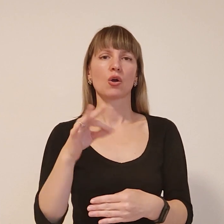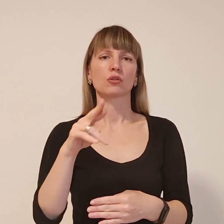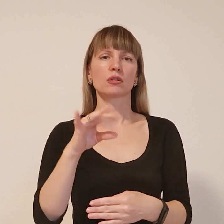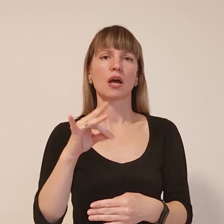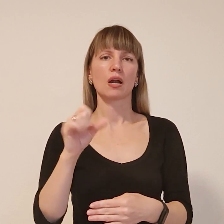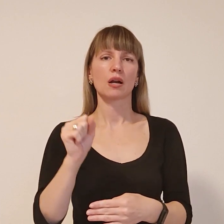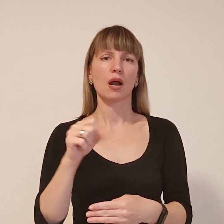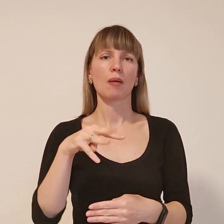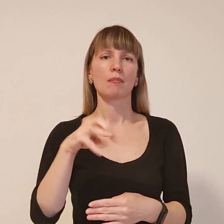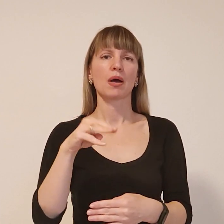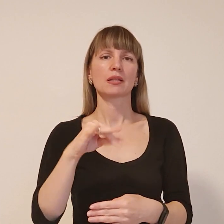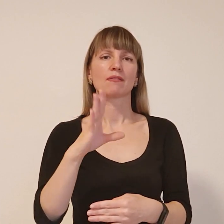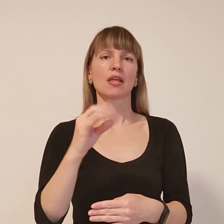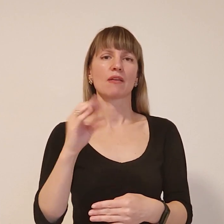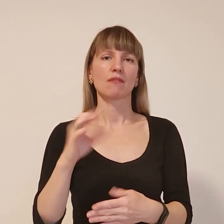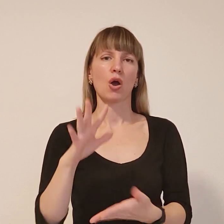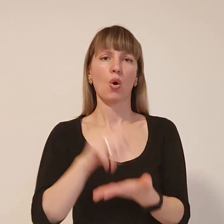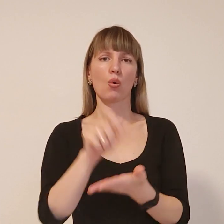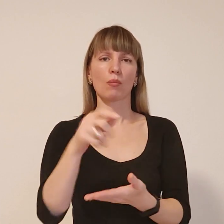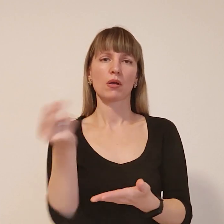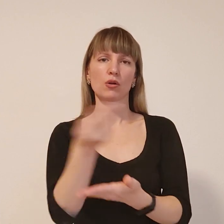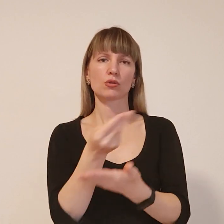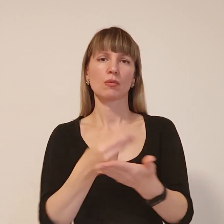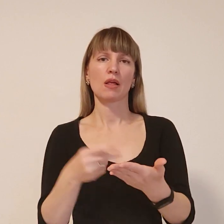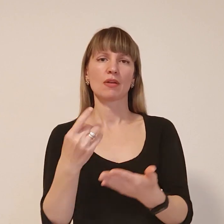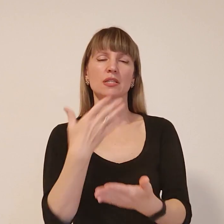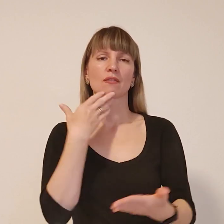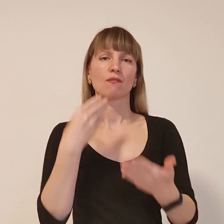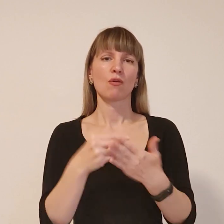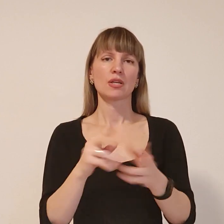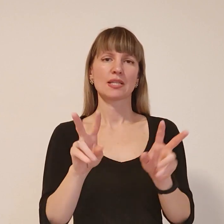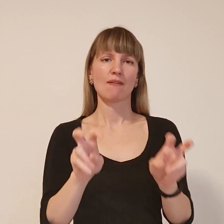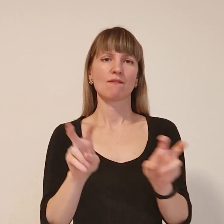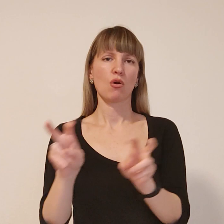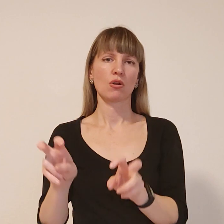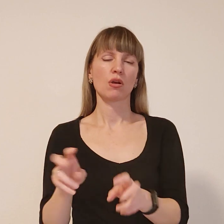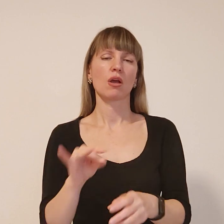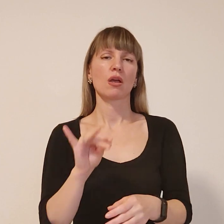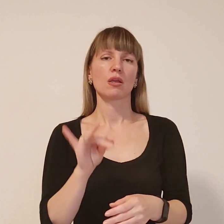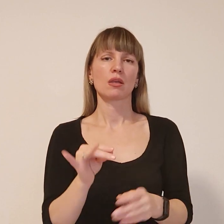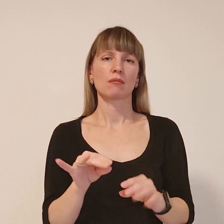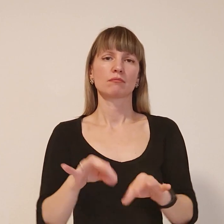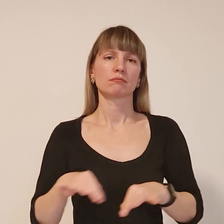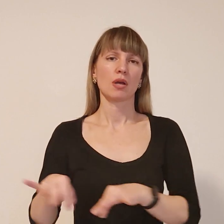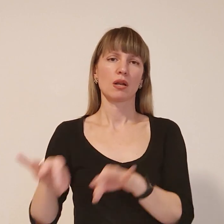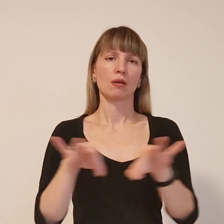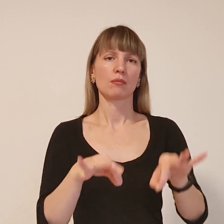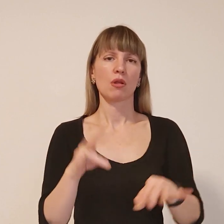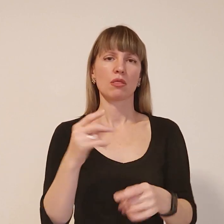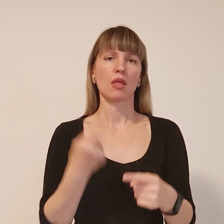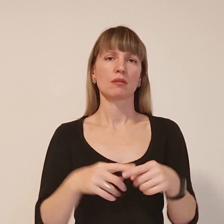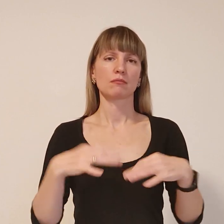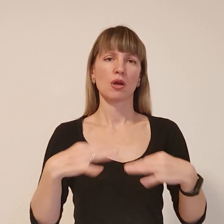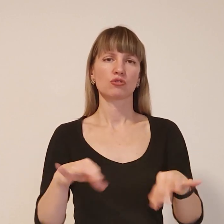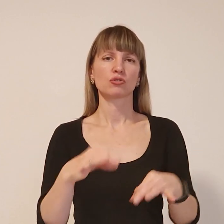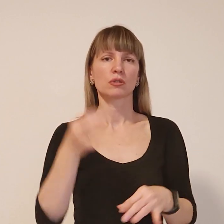Матвєєва. Окупанти розмалювали її своєю символікою та переміщуються на ній. Нагадаємо, російські